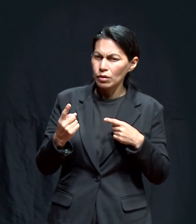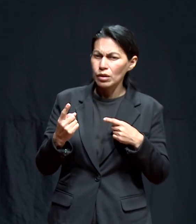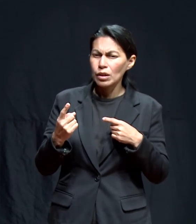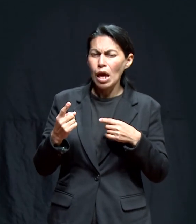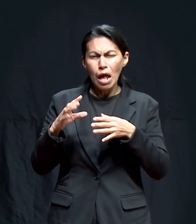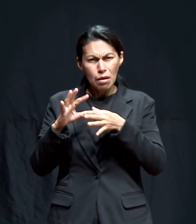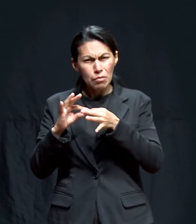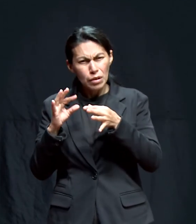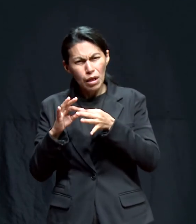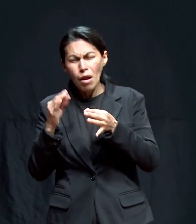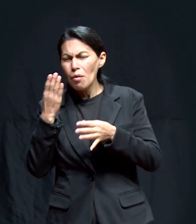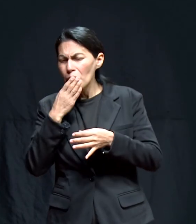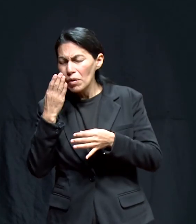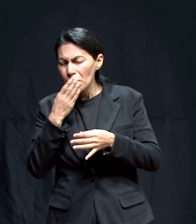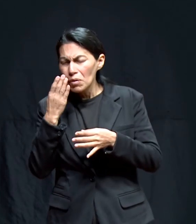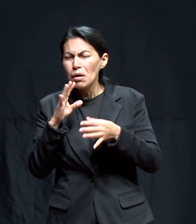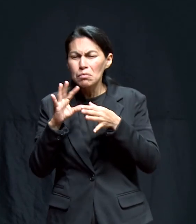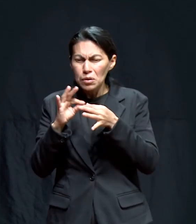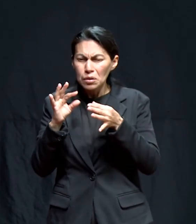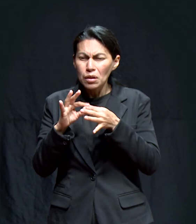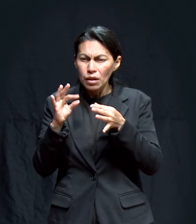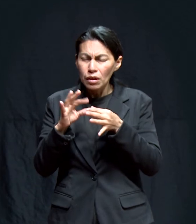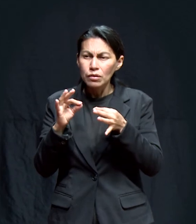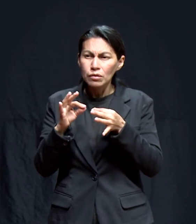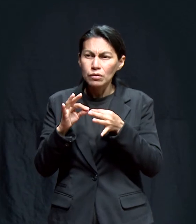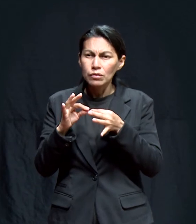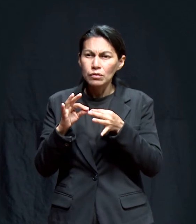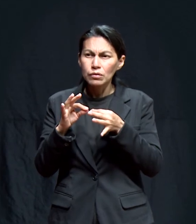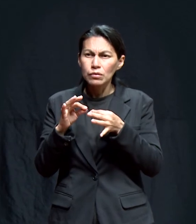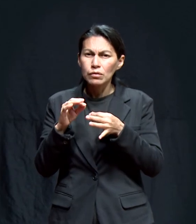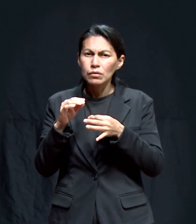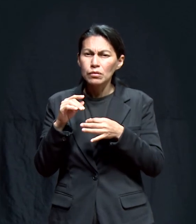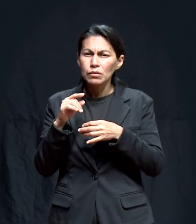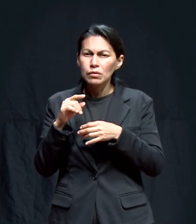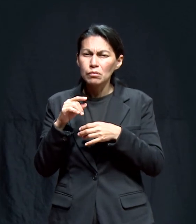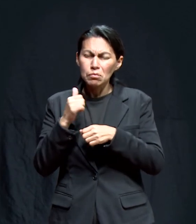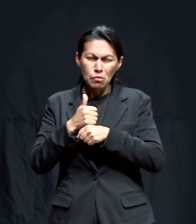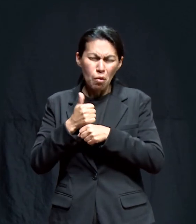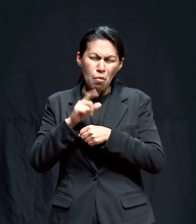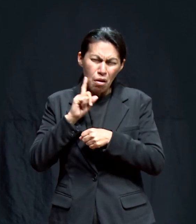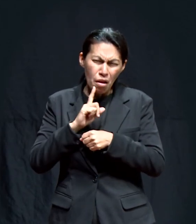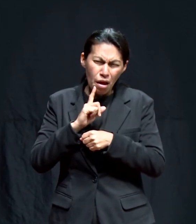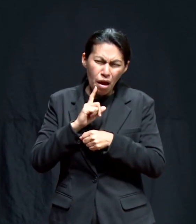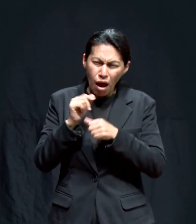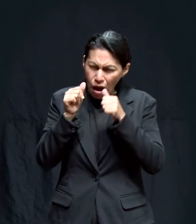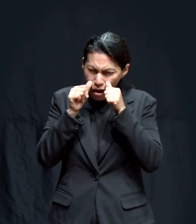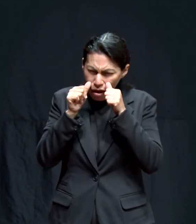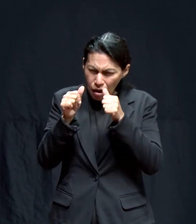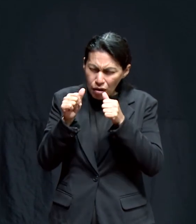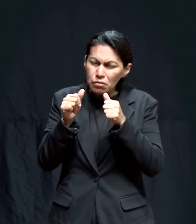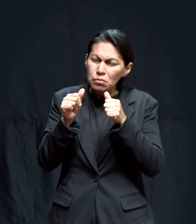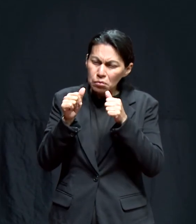hablar, les empezaron a hablar de la Biblia. Y ella escuchó,